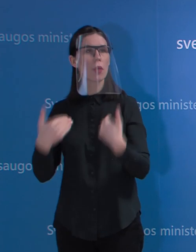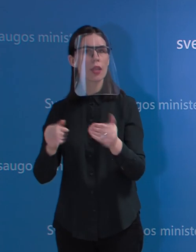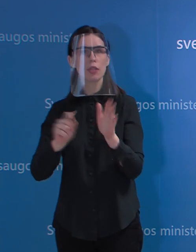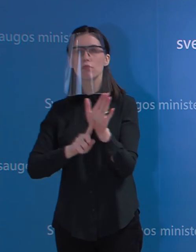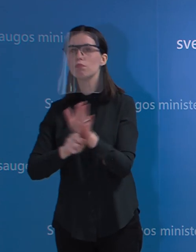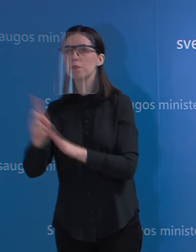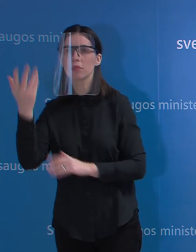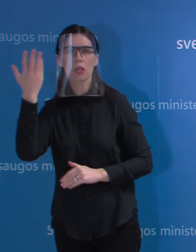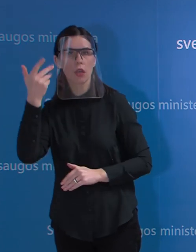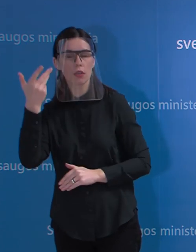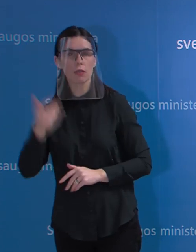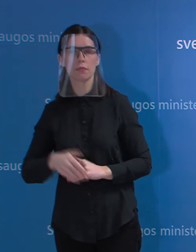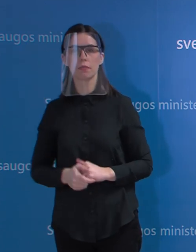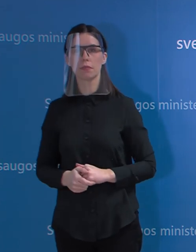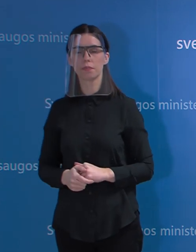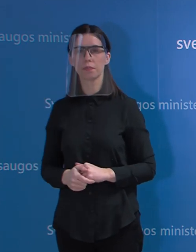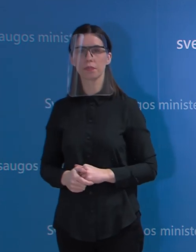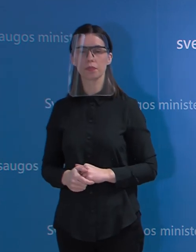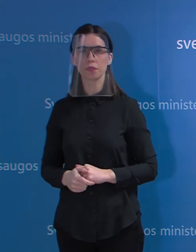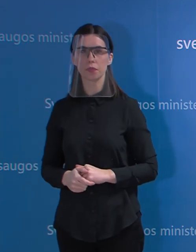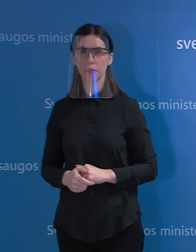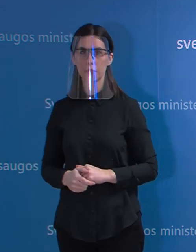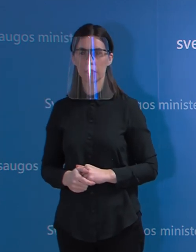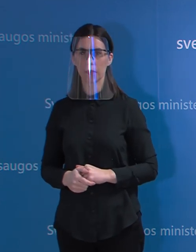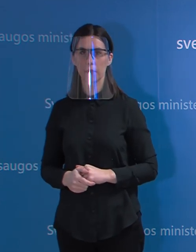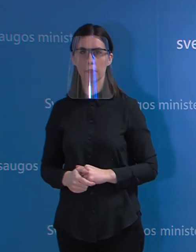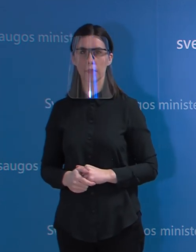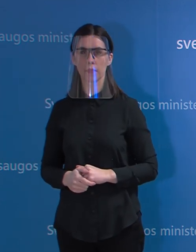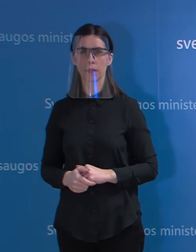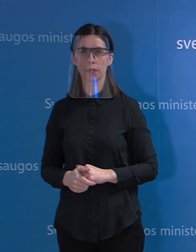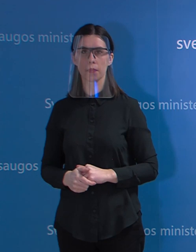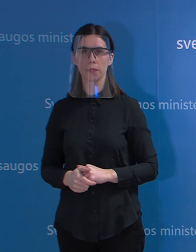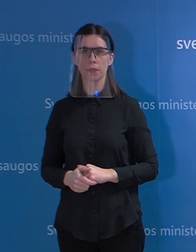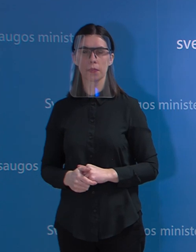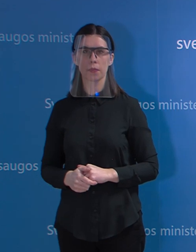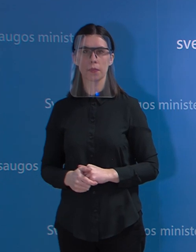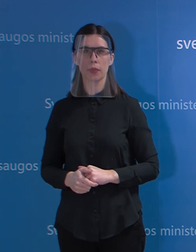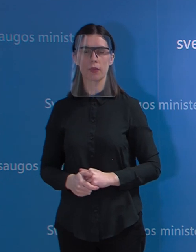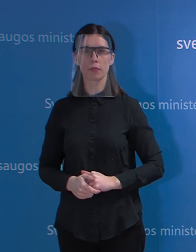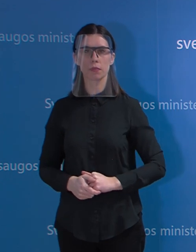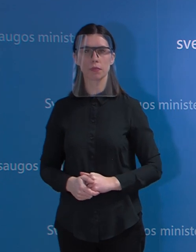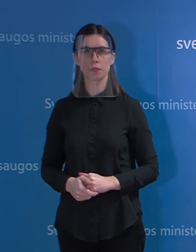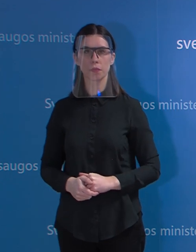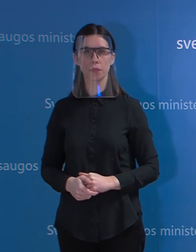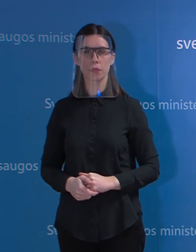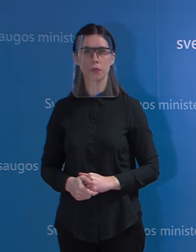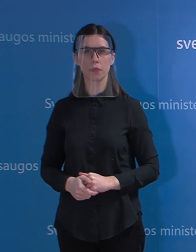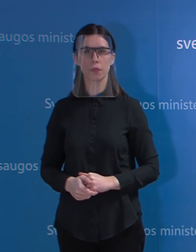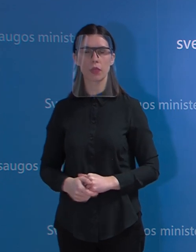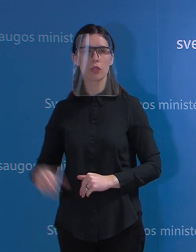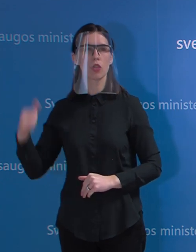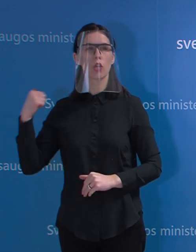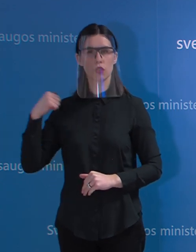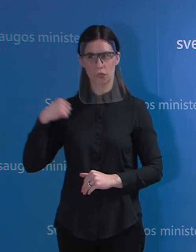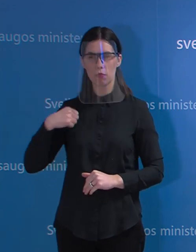matydami iš tikrųjų tam tikrus vėlgi nepageidaujamus reiškinius, kad žmonės yra